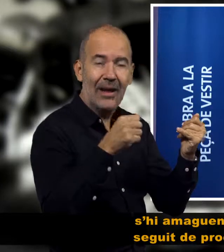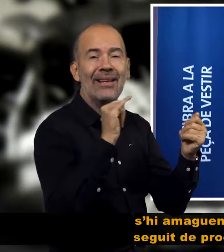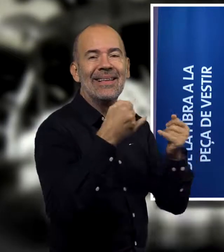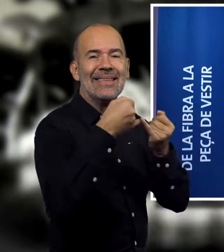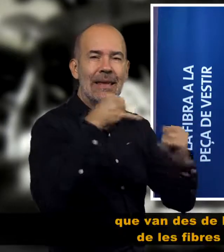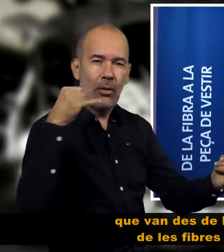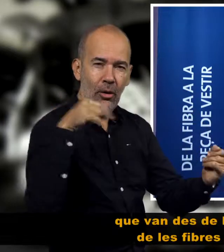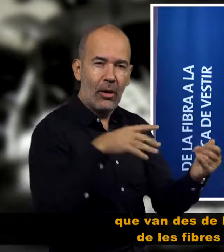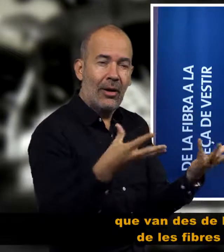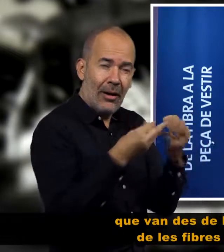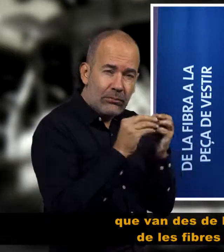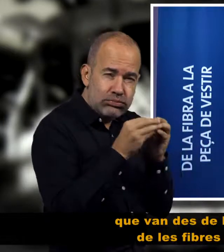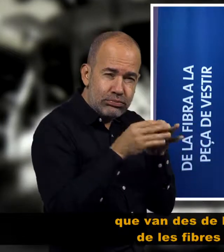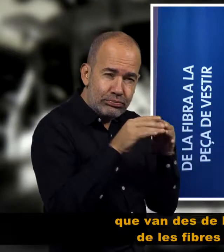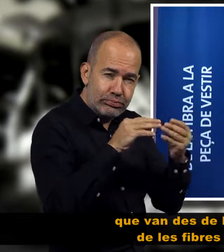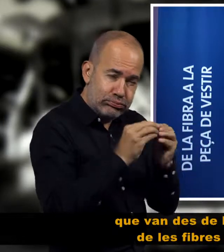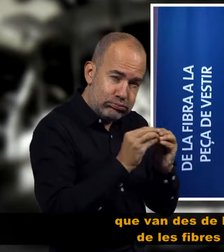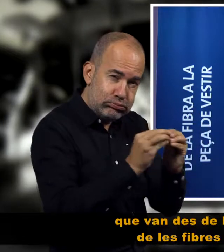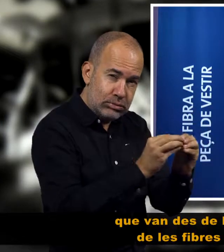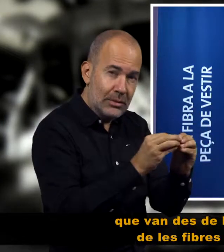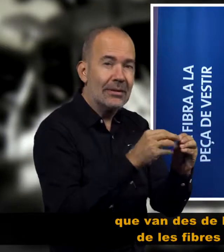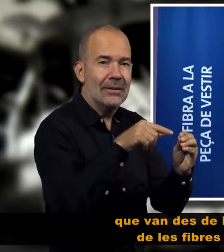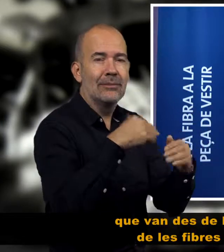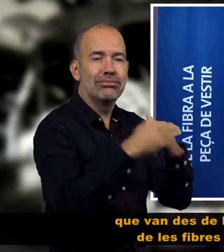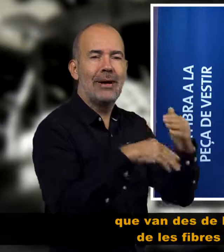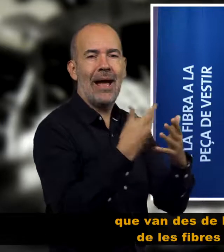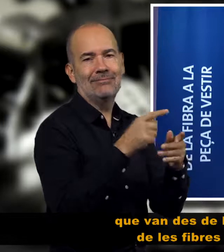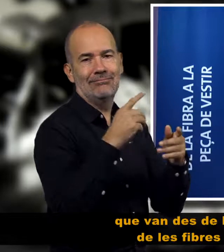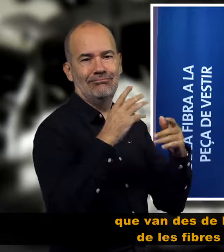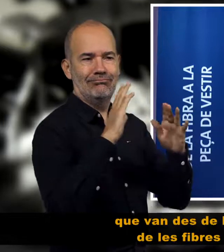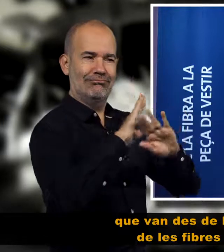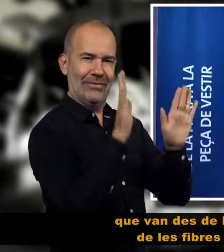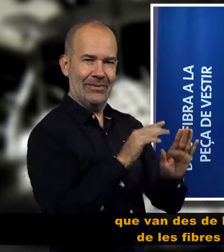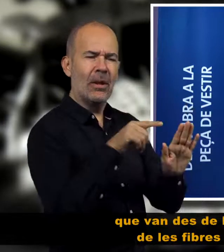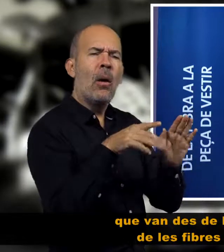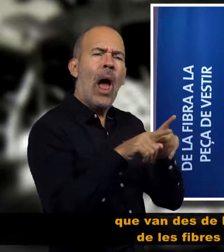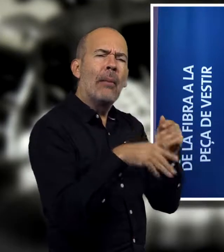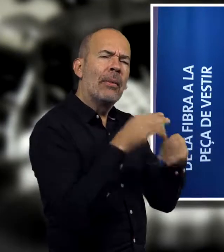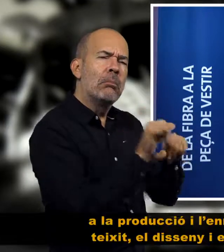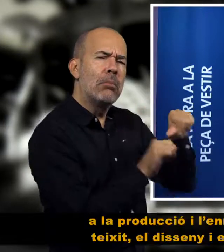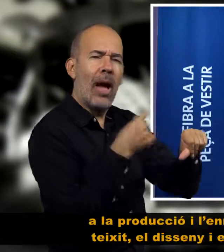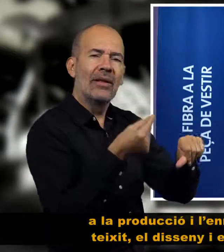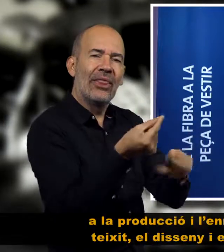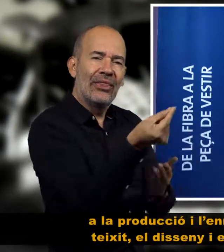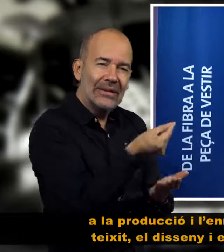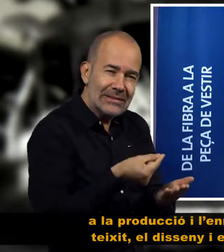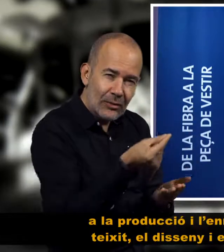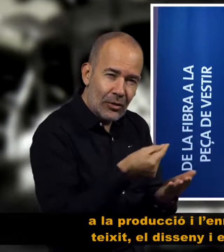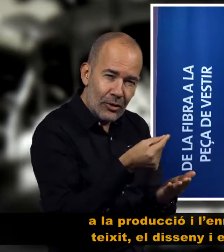i el fil a la producció i l'ennobliment del teixit, el disseny, el patronatge, el tall i la confecció,